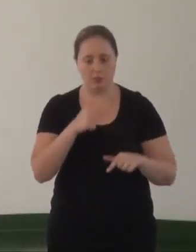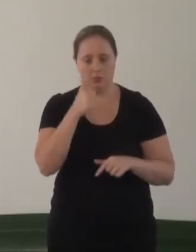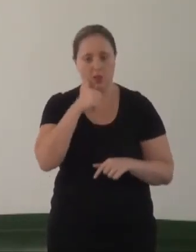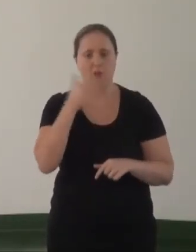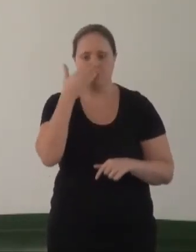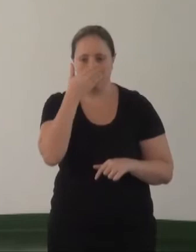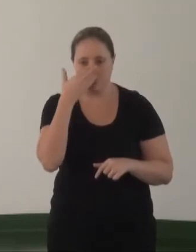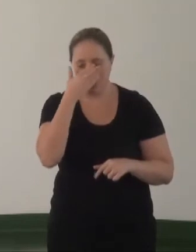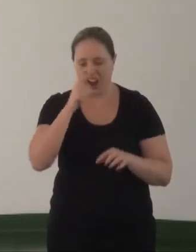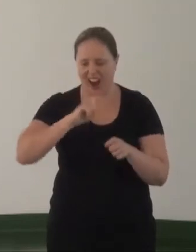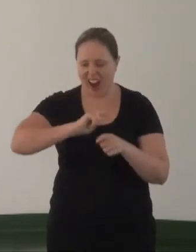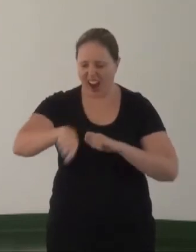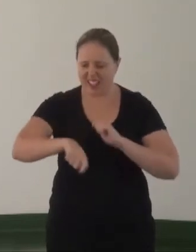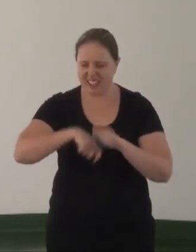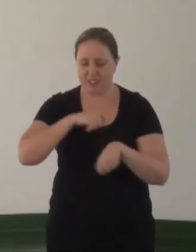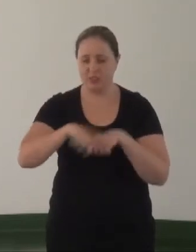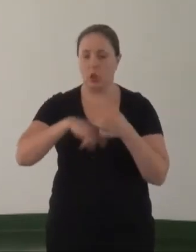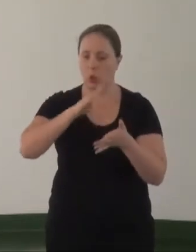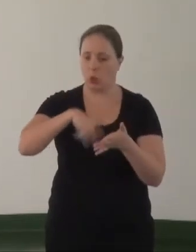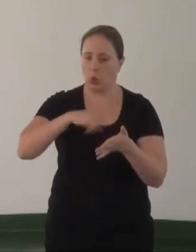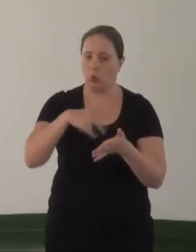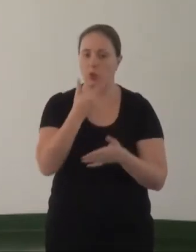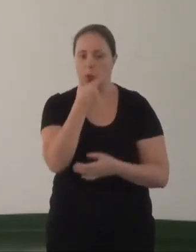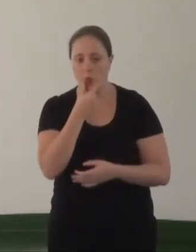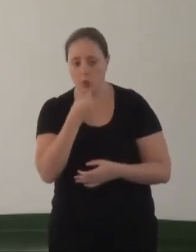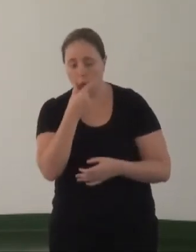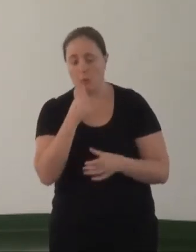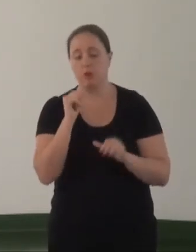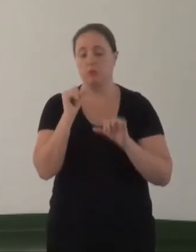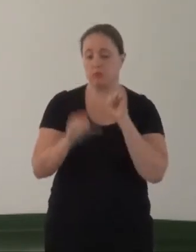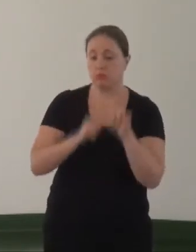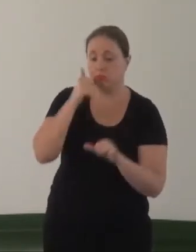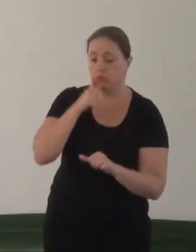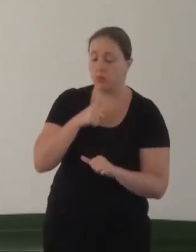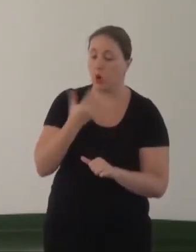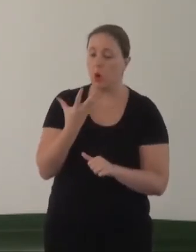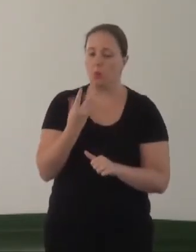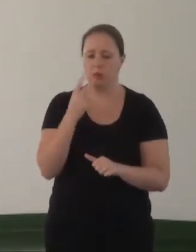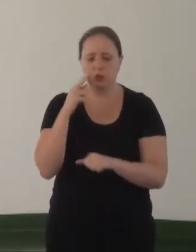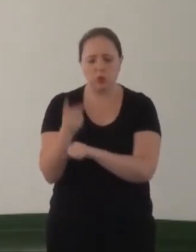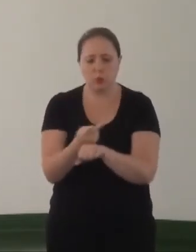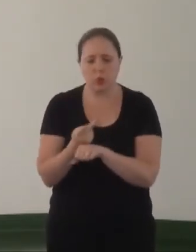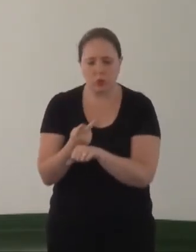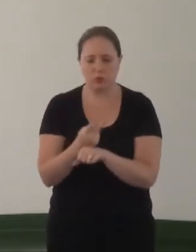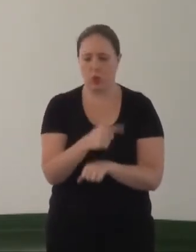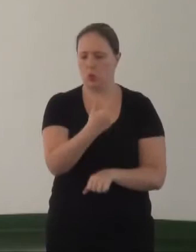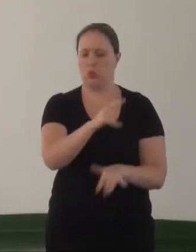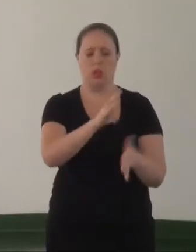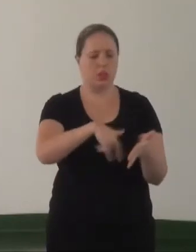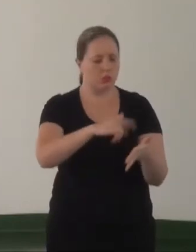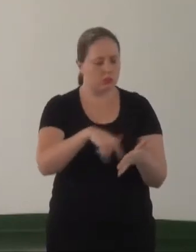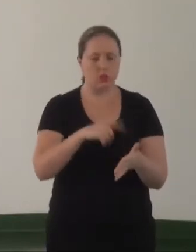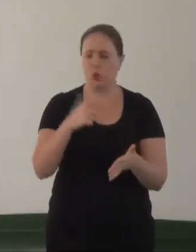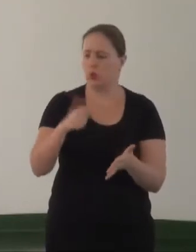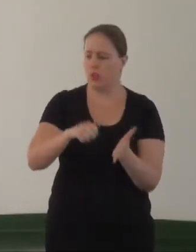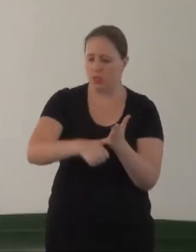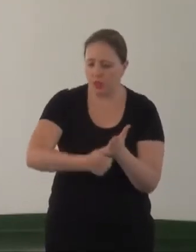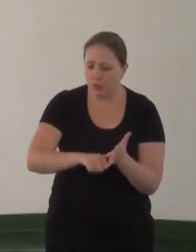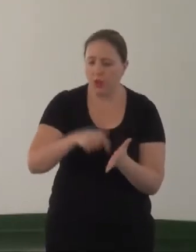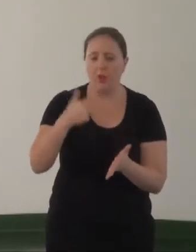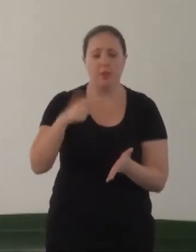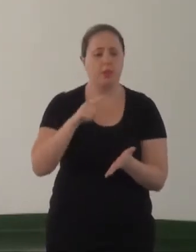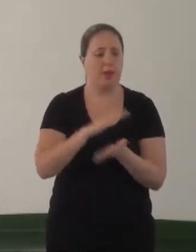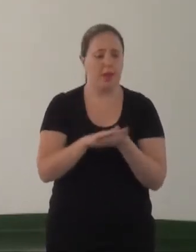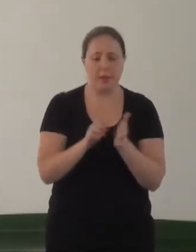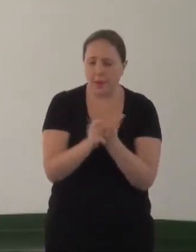rua, elas rasgam o documento masculino, ou o documento de vida delas. Muitas você procura, não tem identidade, não tem certidão no nascimento,